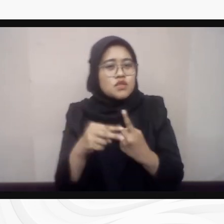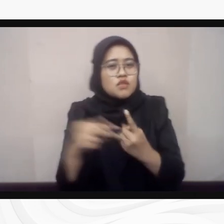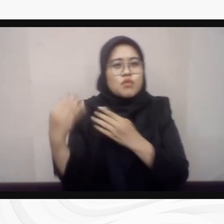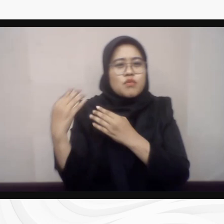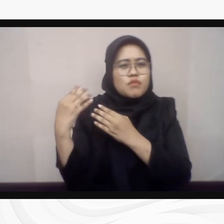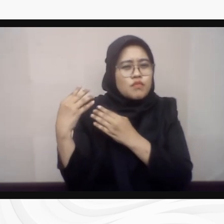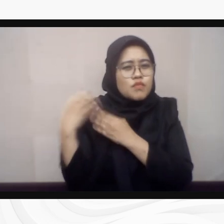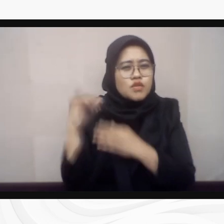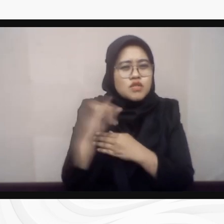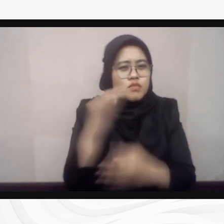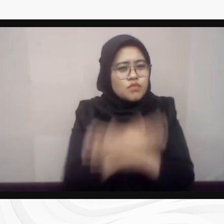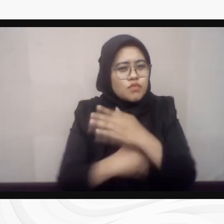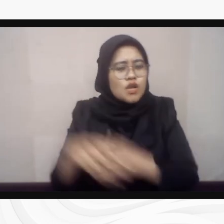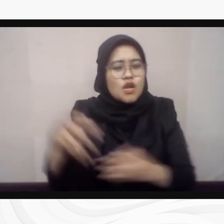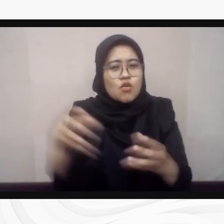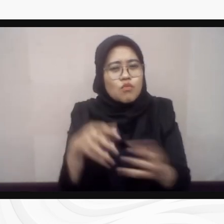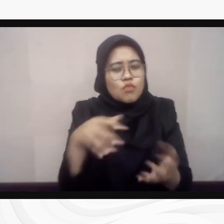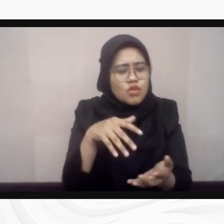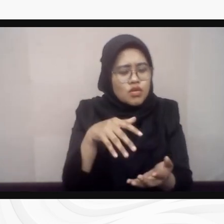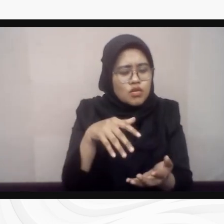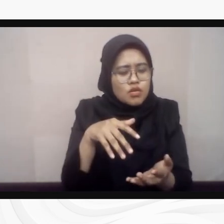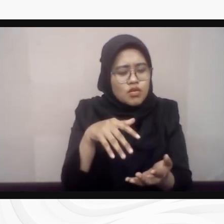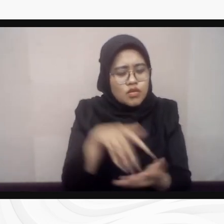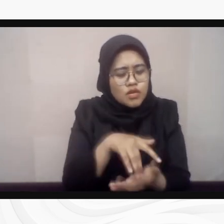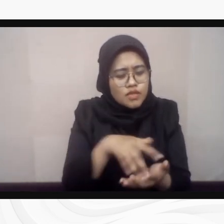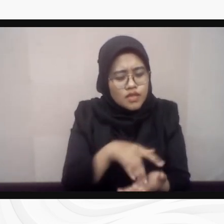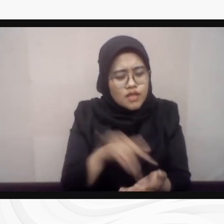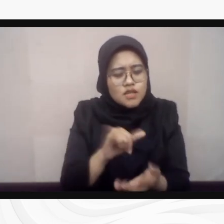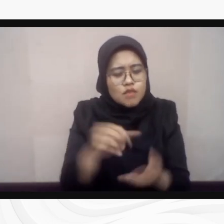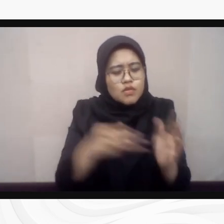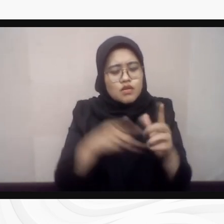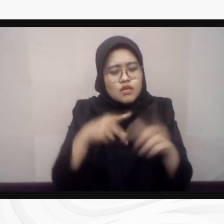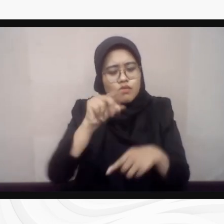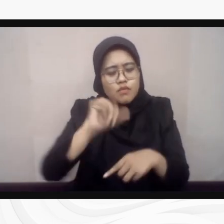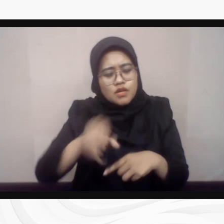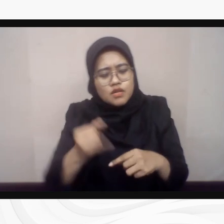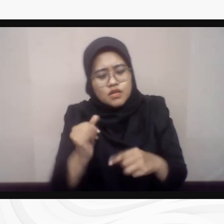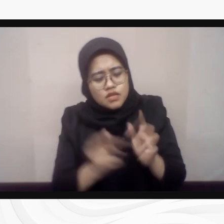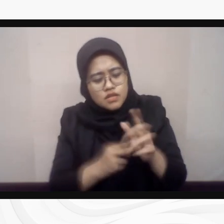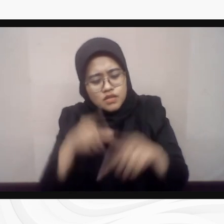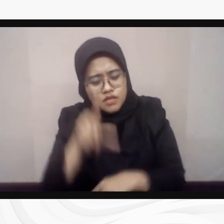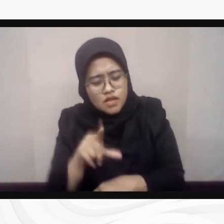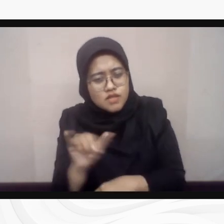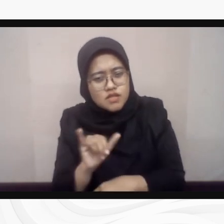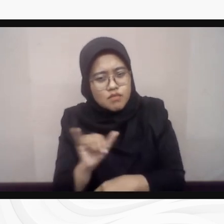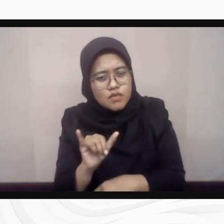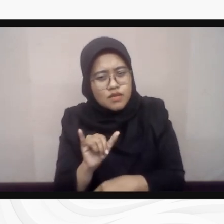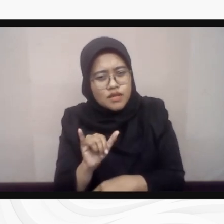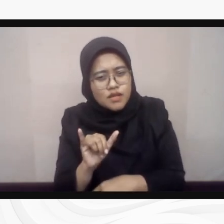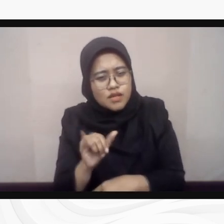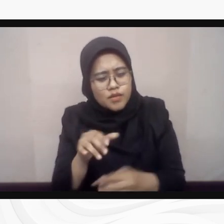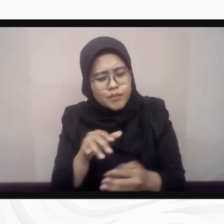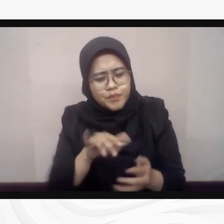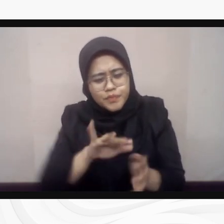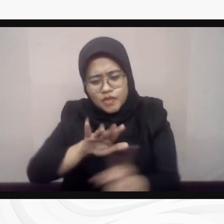penyendang disabilitas, perempuan, lansia, maupun kelompok rentan dan atau minoritas lainnya belum menjadi